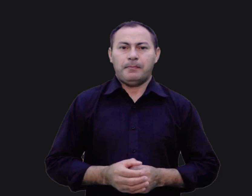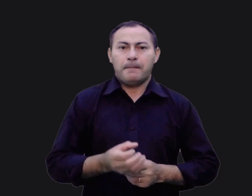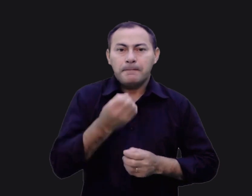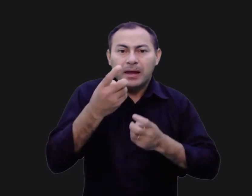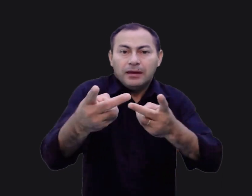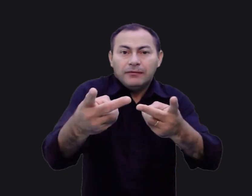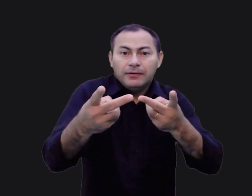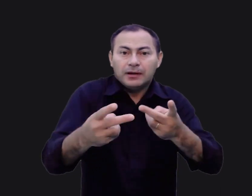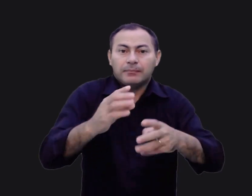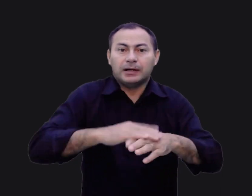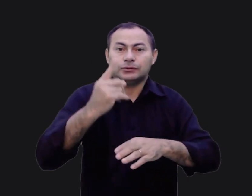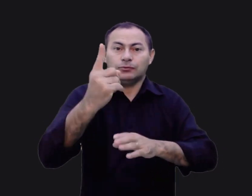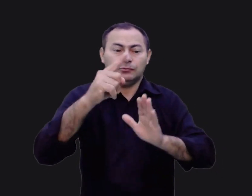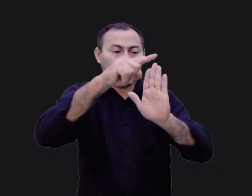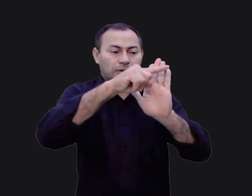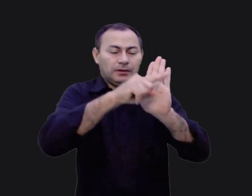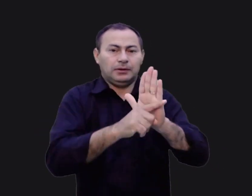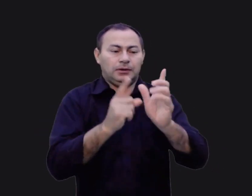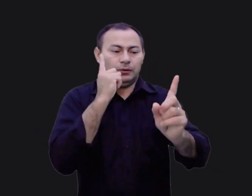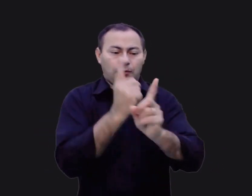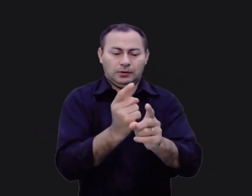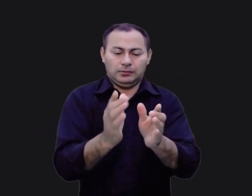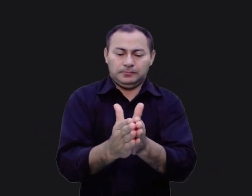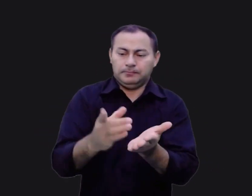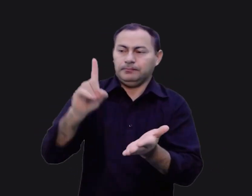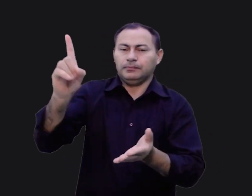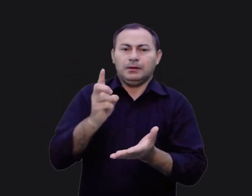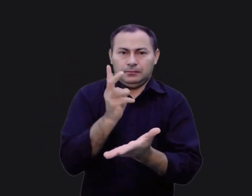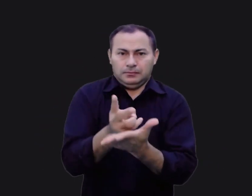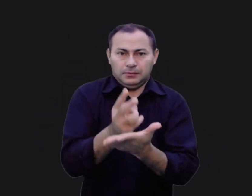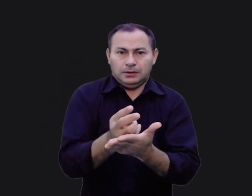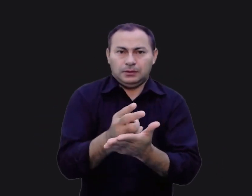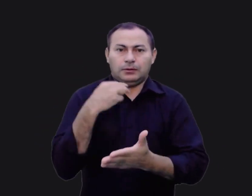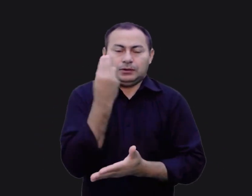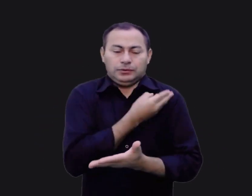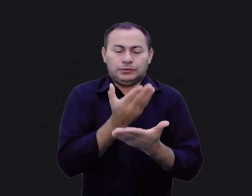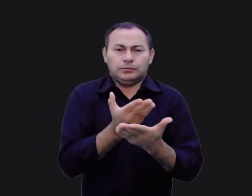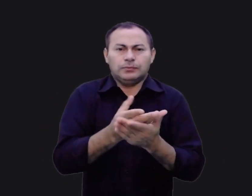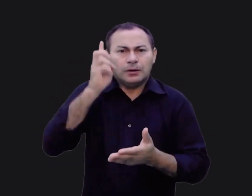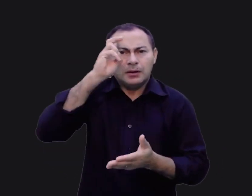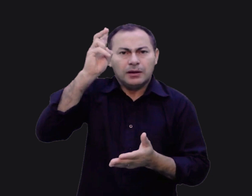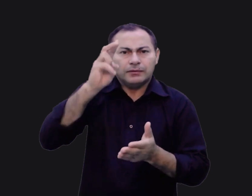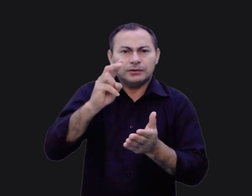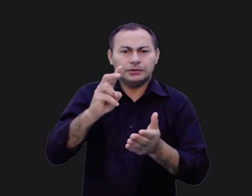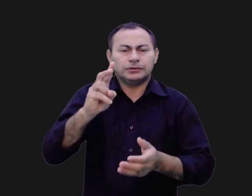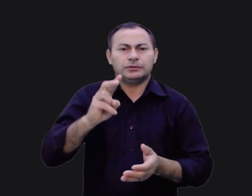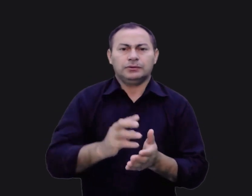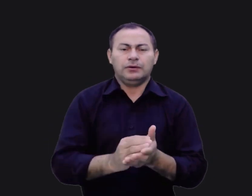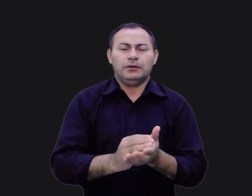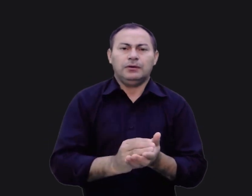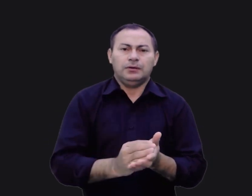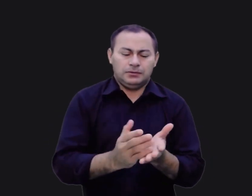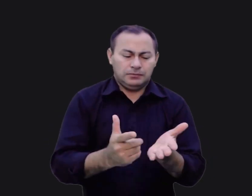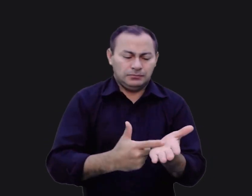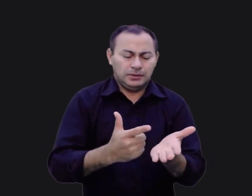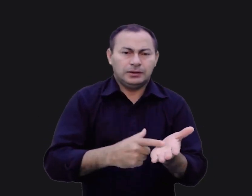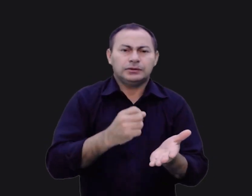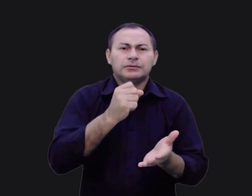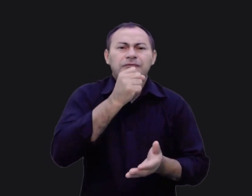Bem-vindo a mais um programa Encontro com a Palavra. Continuando o nosso estudo dos livros históricos do Velho Testamento, vamos analisar pela